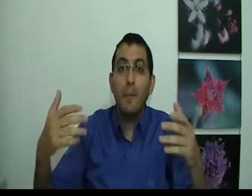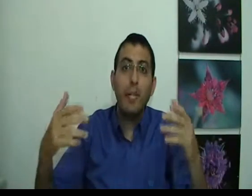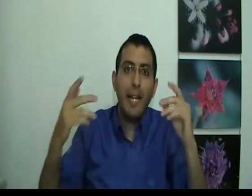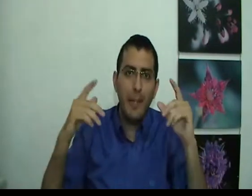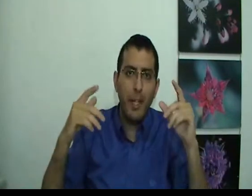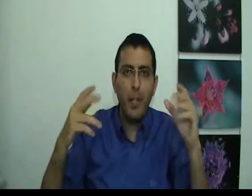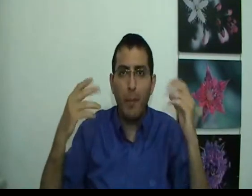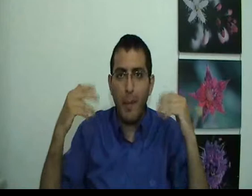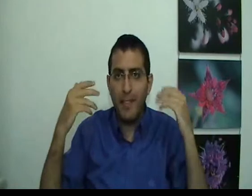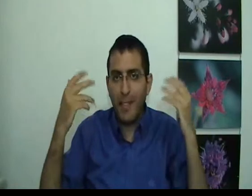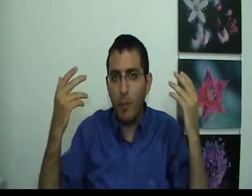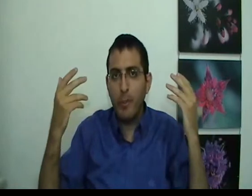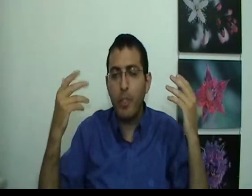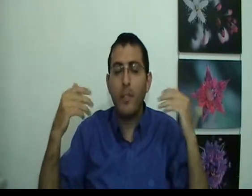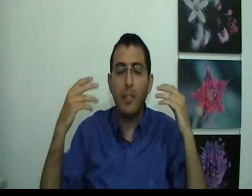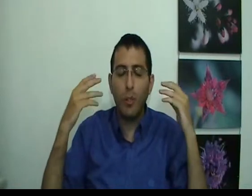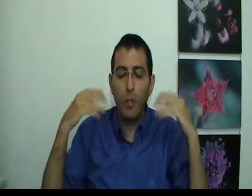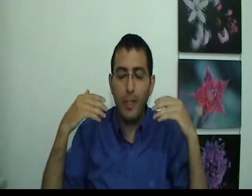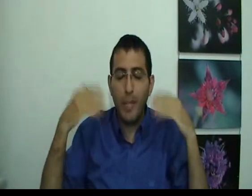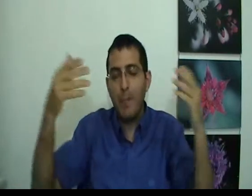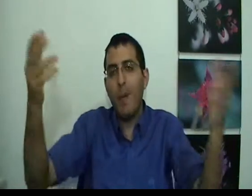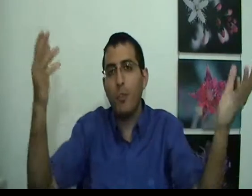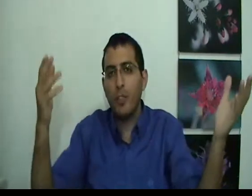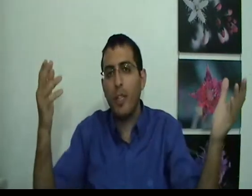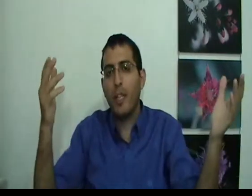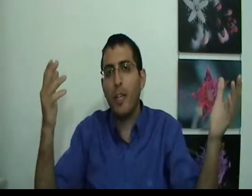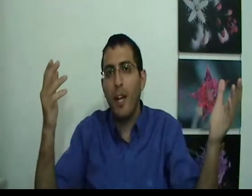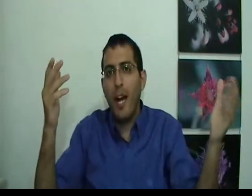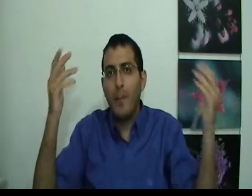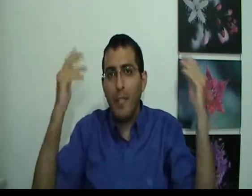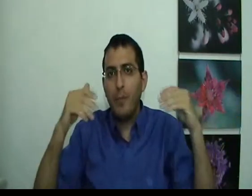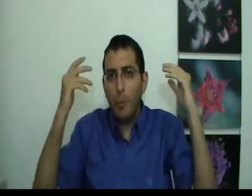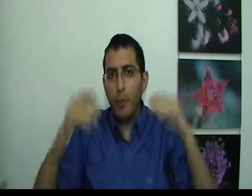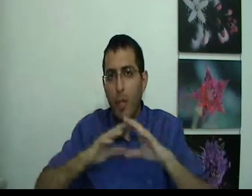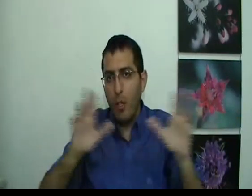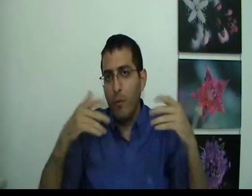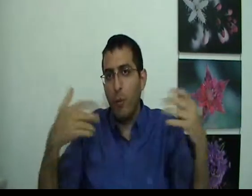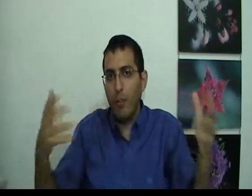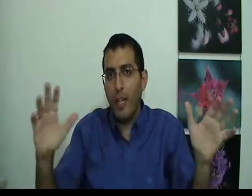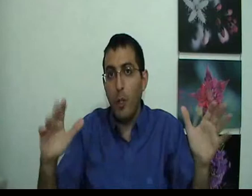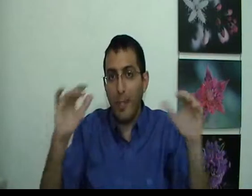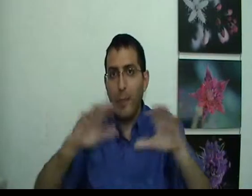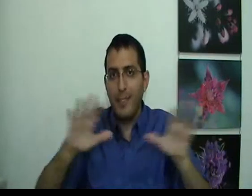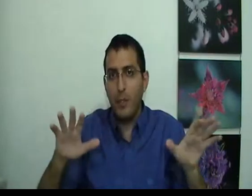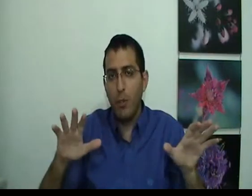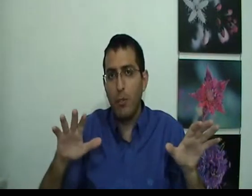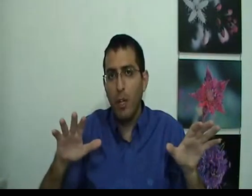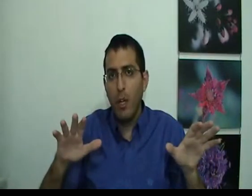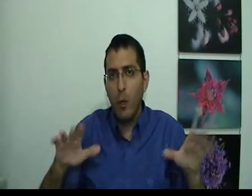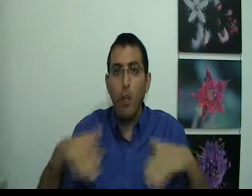אלה אם כן הוא ברמת הרענות מסוימת שאז הוא יכול לדמיין מה הוא רוצה שיקרה אבל בן אדם שהוא בתוך חלום והוא חווה חלום כמציאות הוא לא